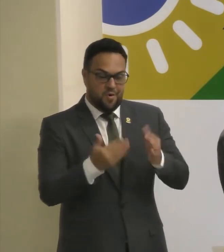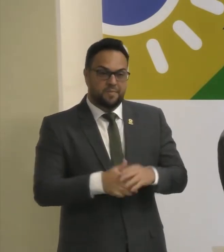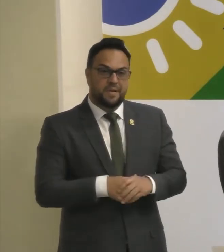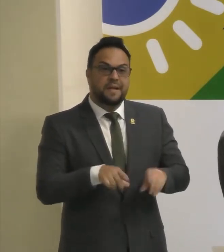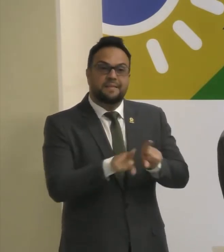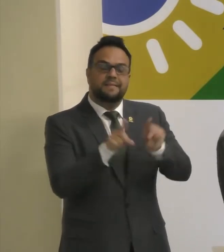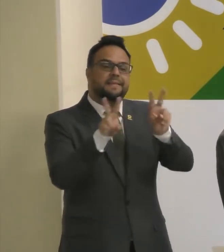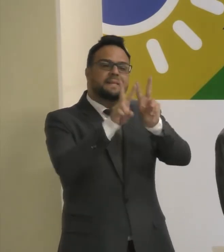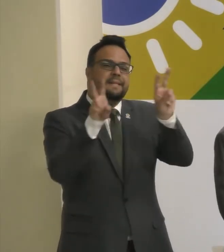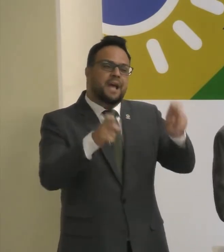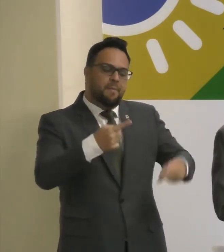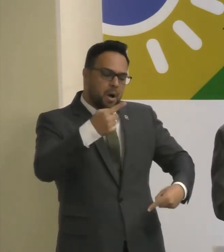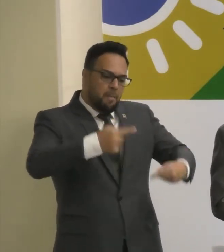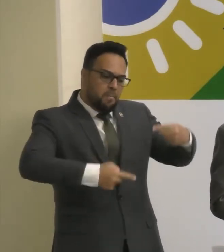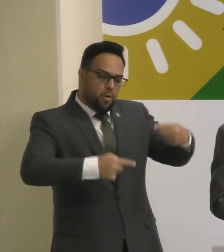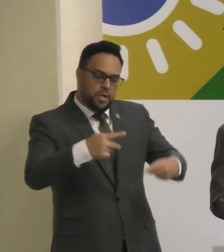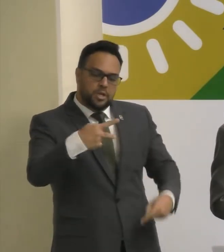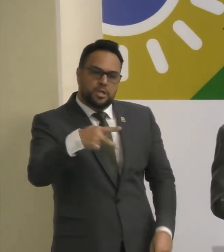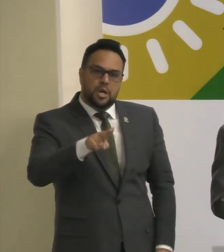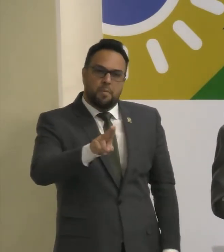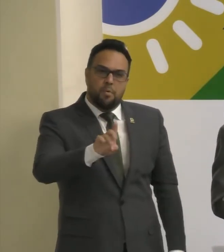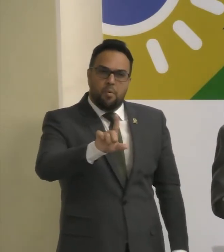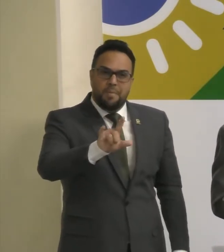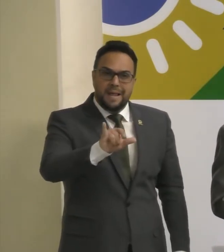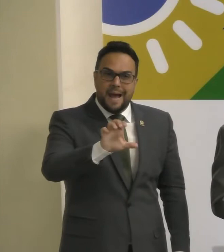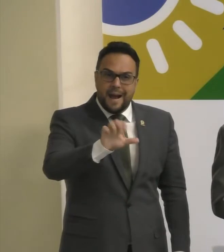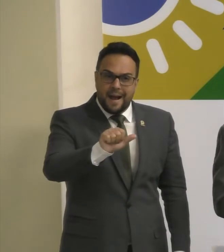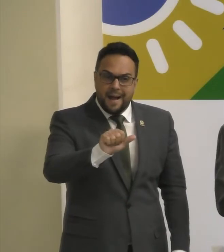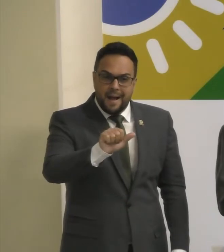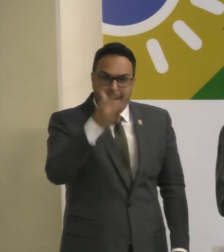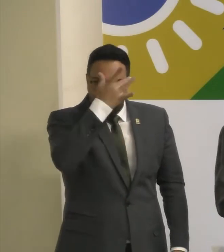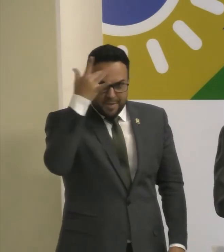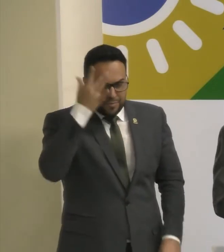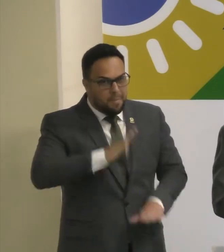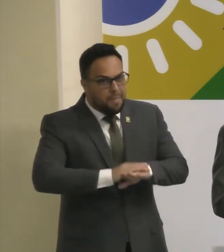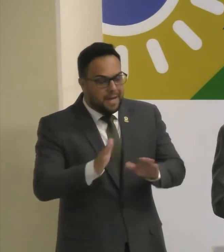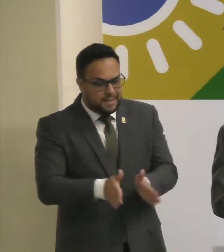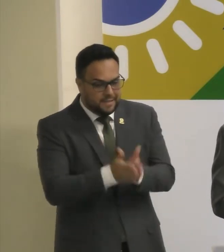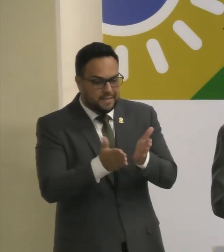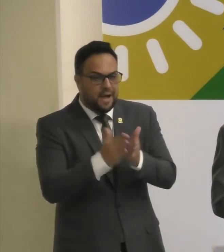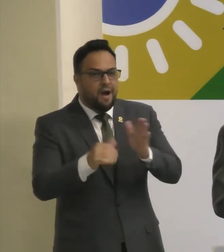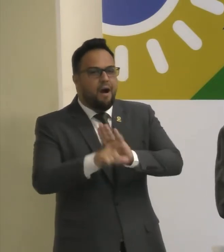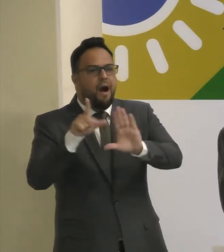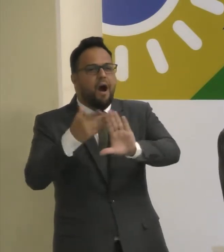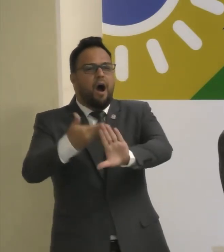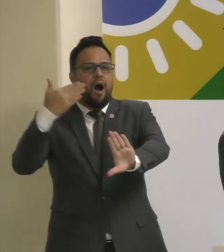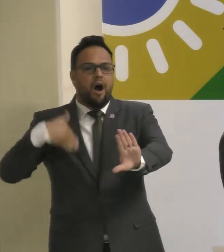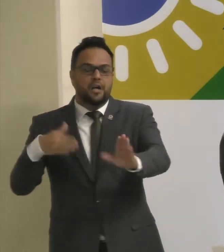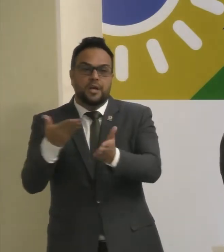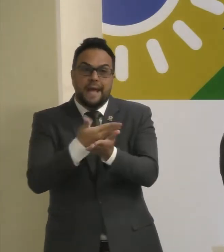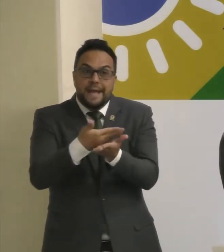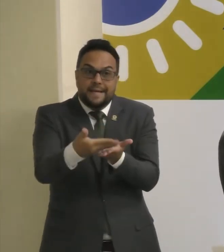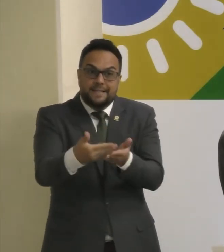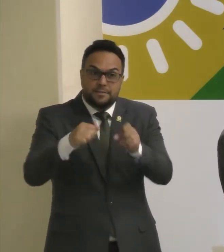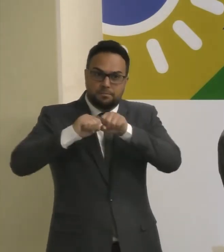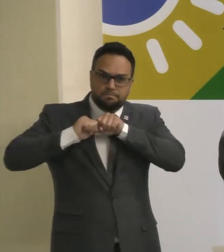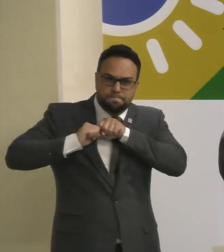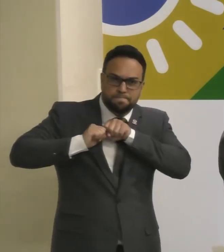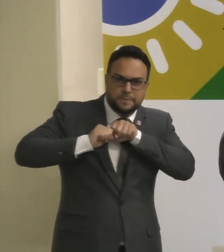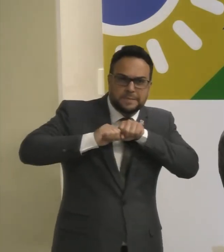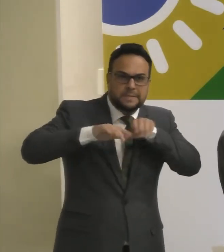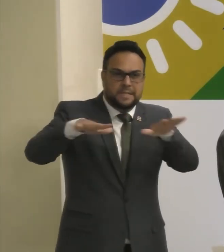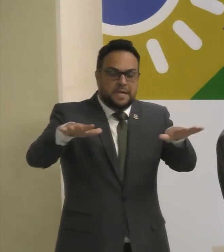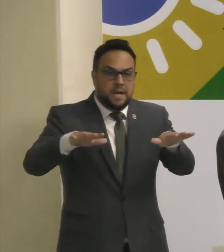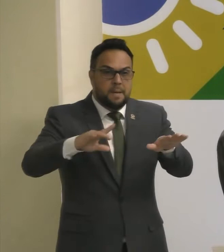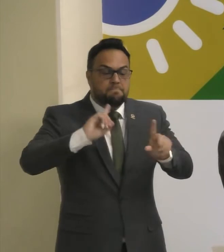política pública para os mais necessitados, no início da pandemia, a primeira medida provisória